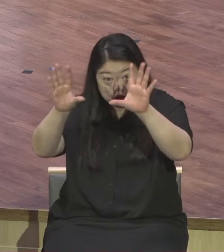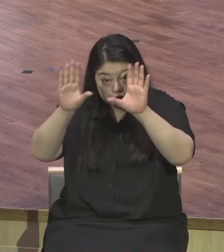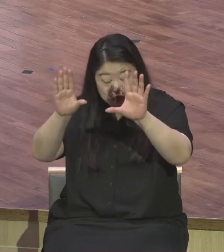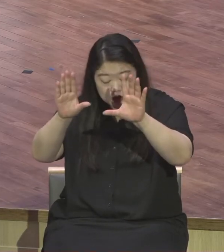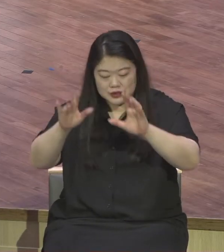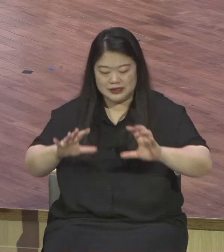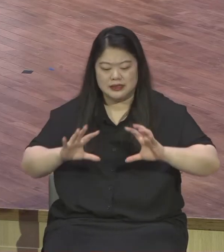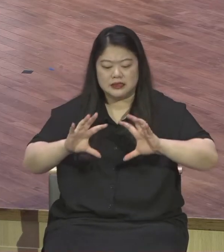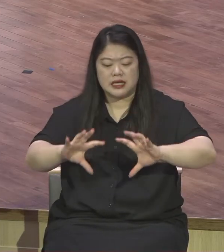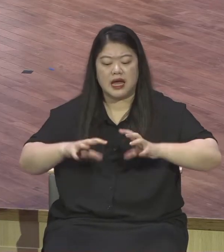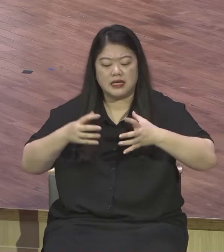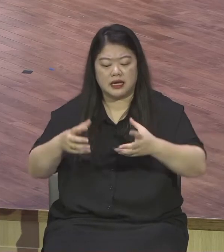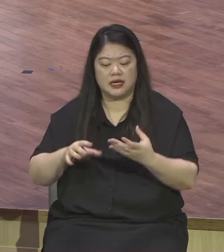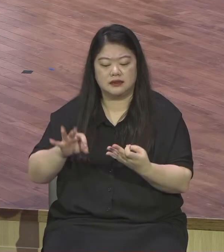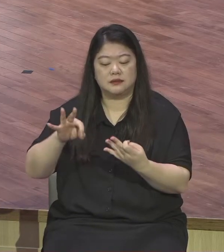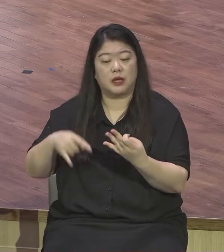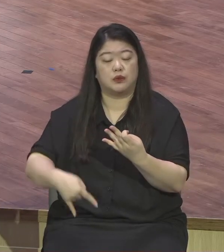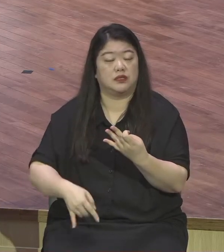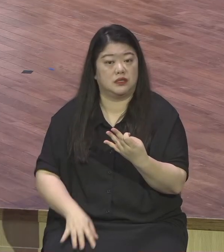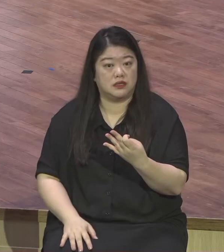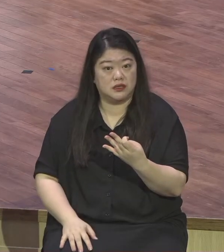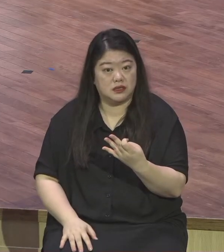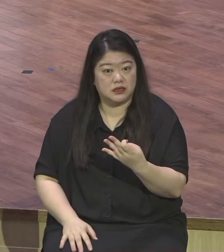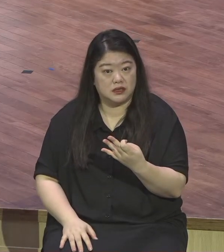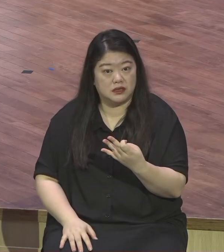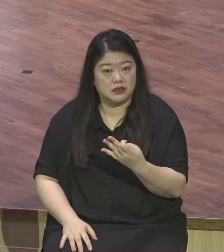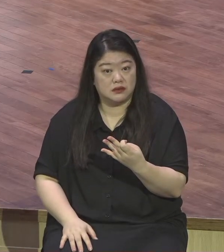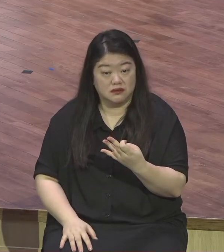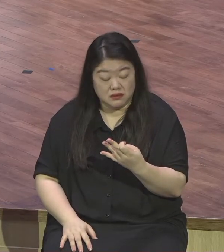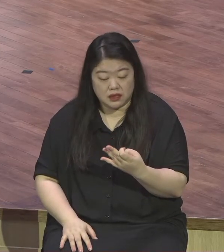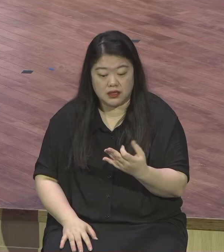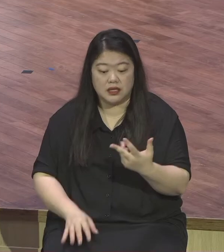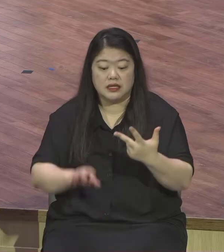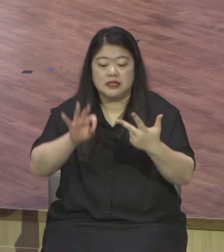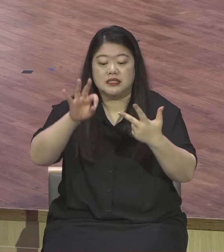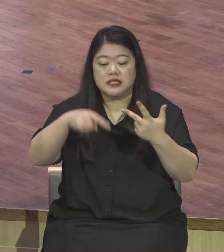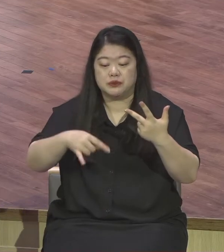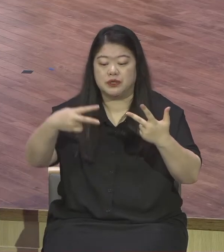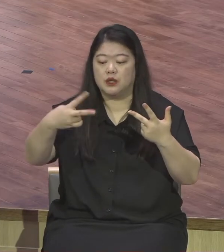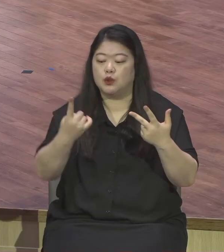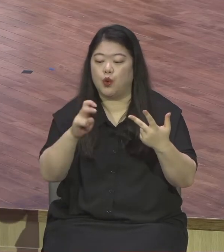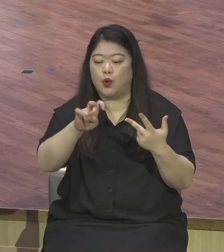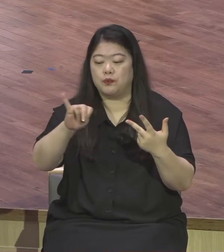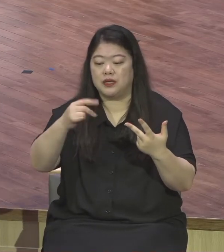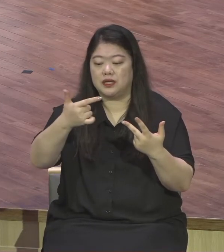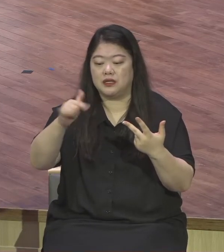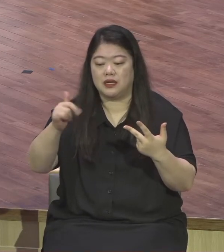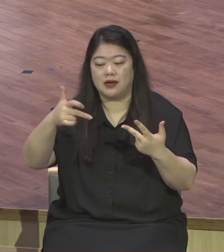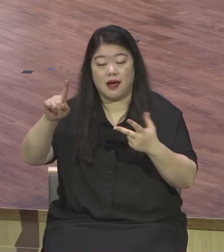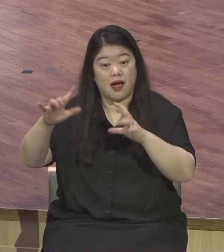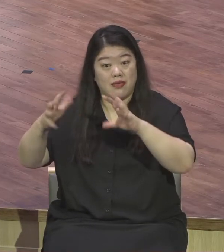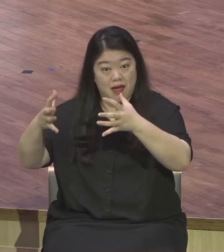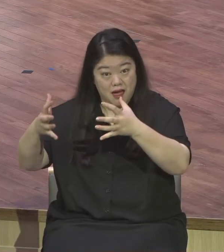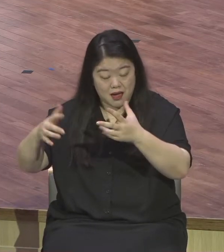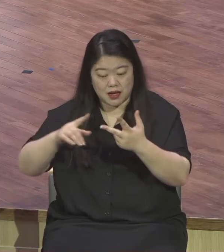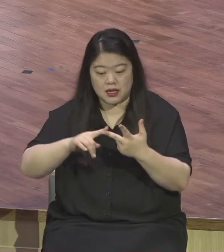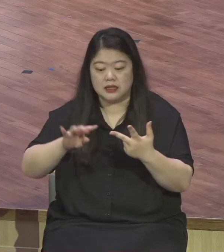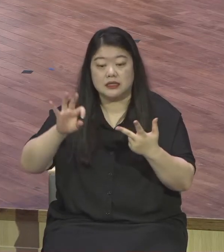그런데 7위 도미니카 뭡니까 숙적 일본 5위자는 5위 세계 5위